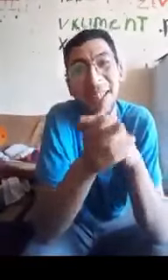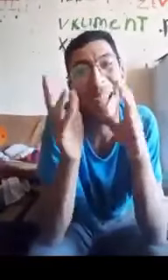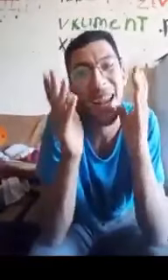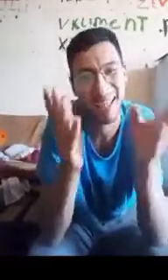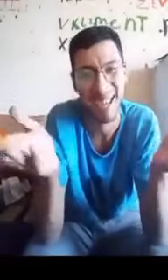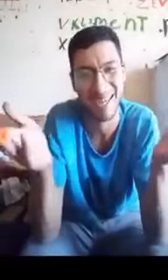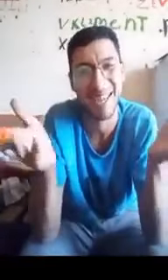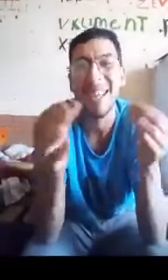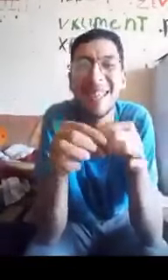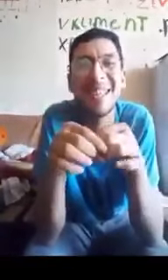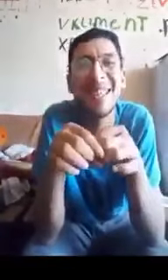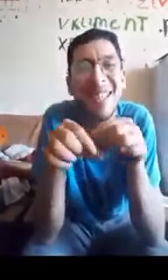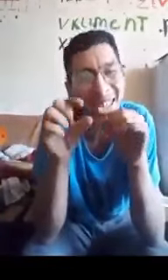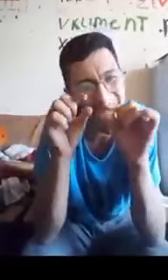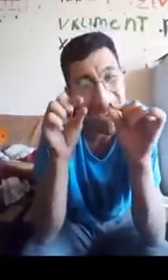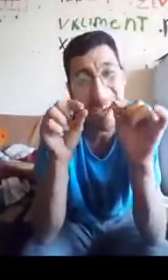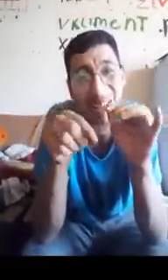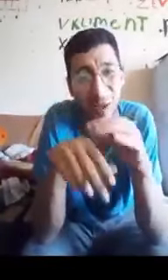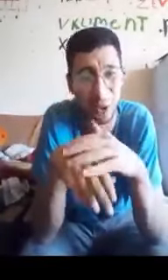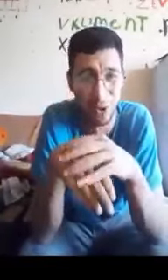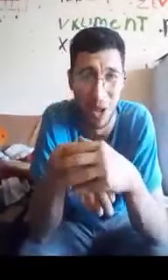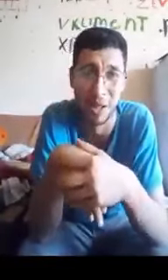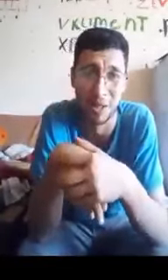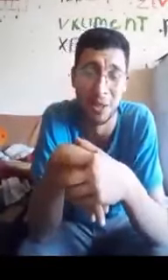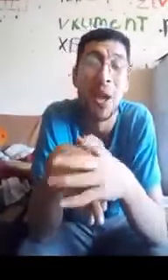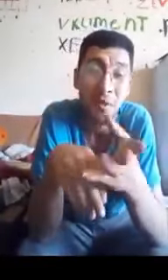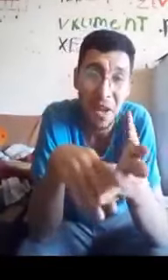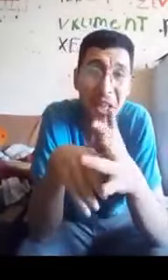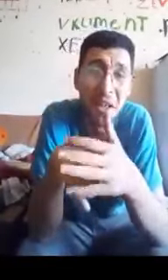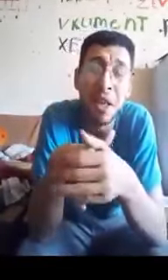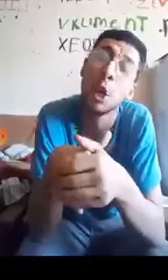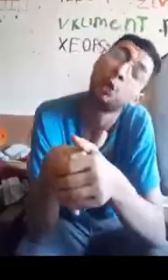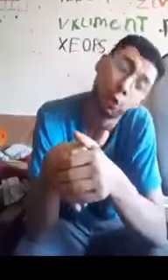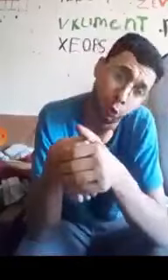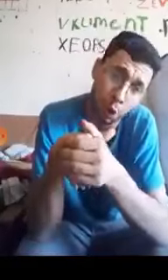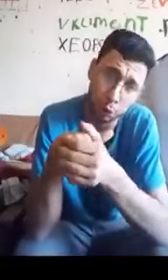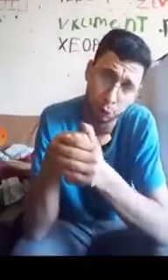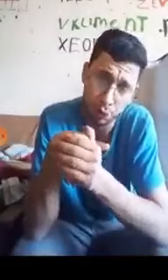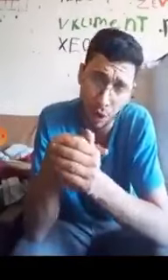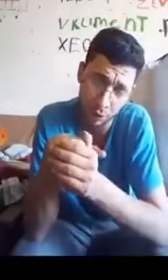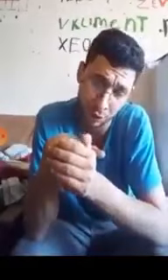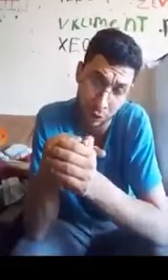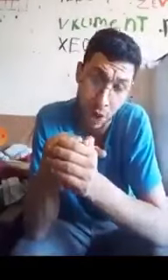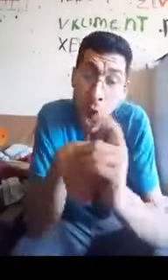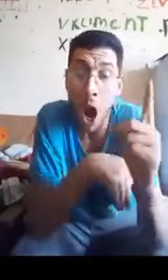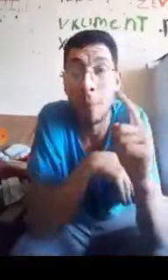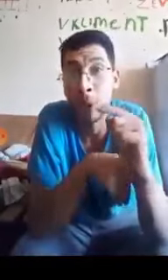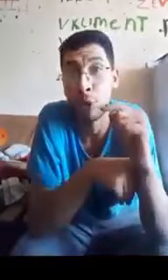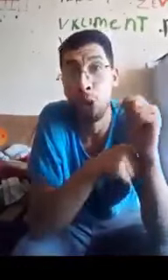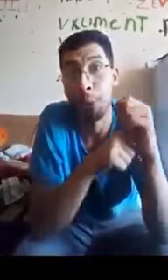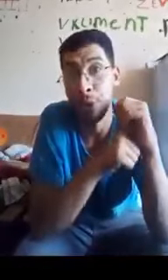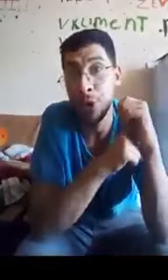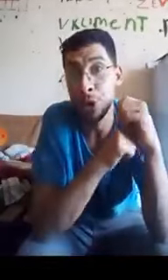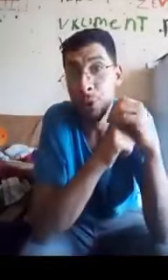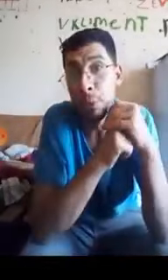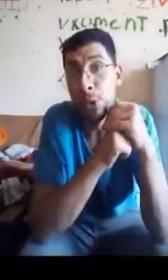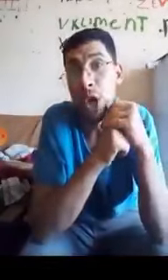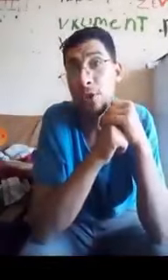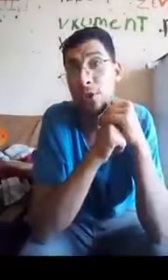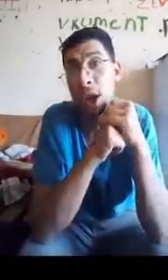təlxək, istəcik xəyal düzəldir. Vətəni tural düzəldir, amma çox bişdir bu yeznə,